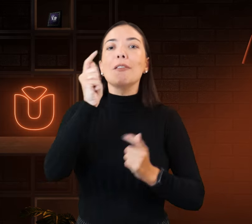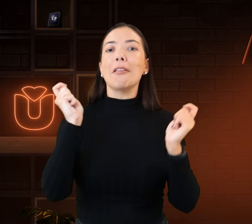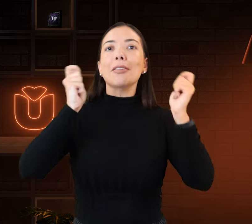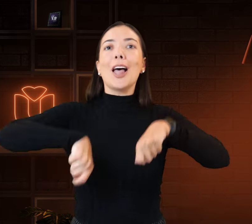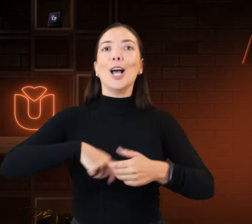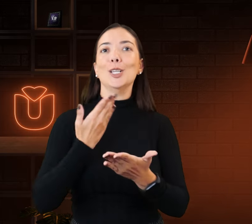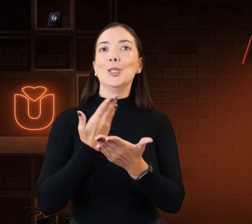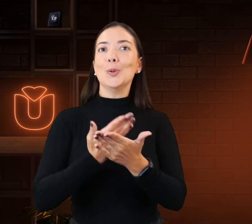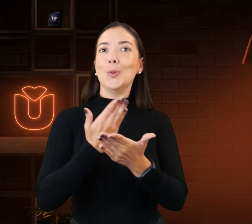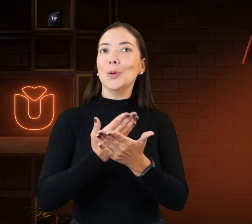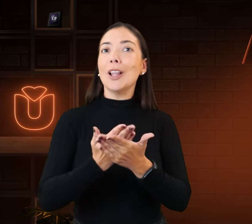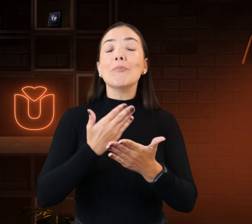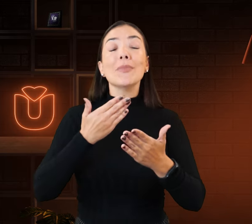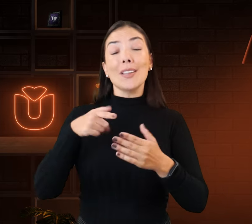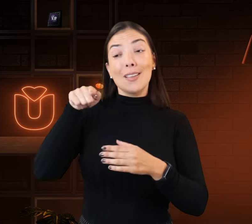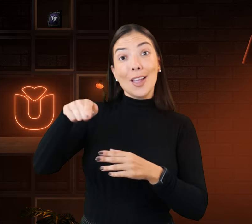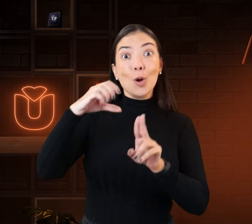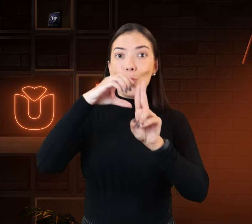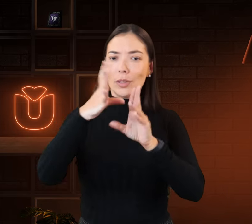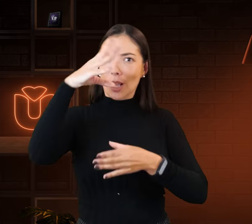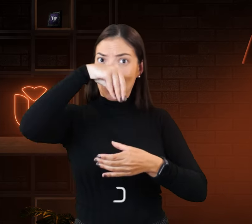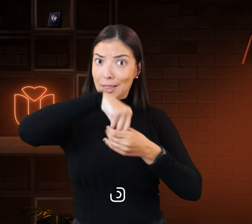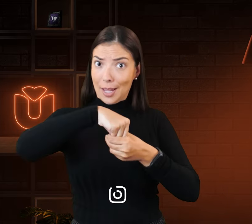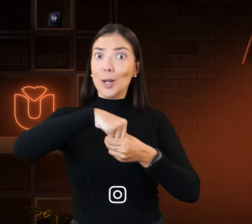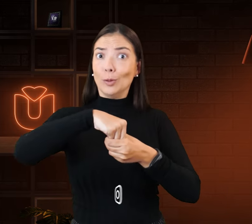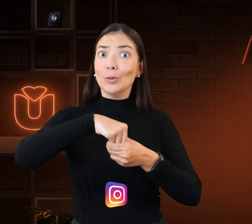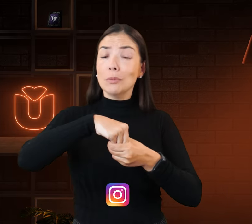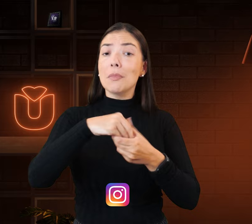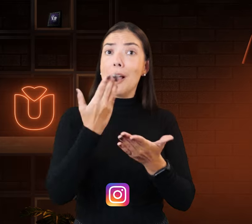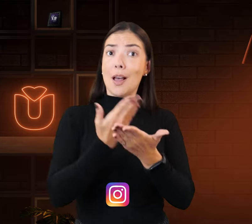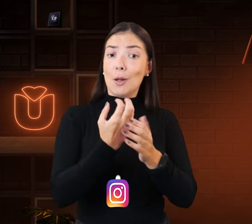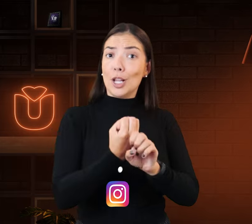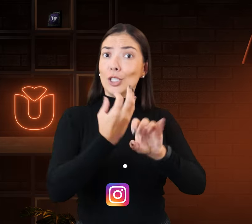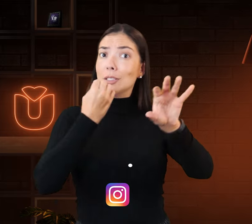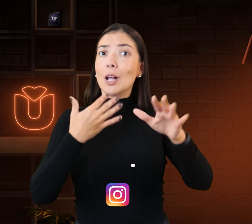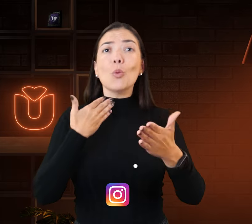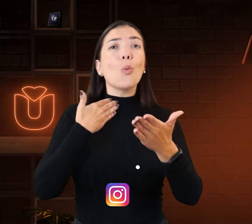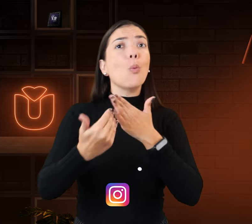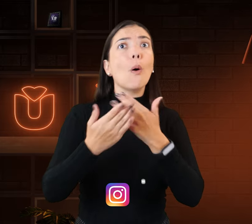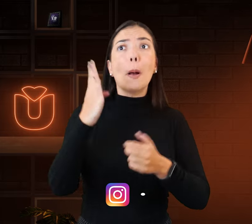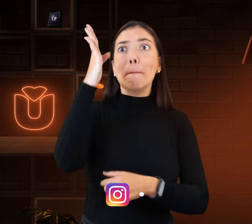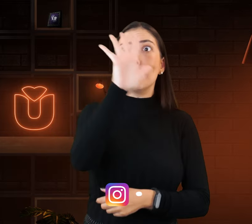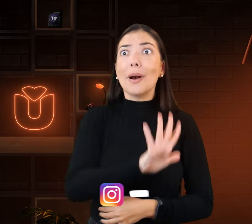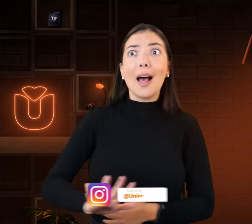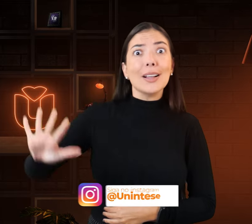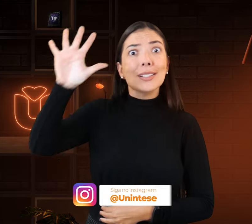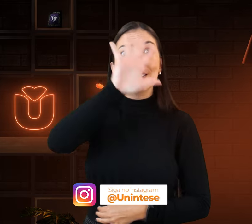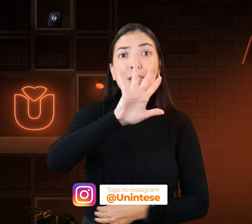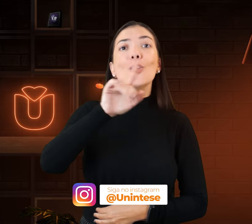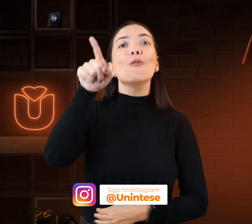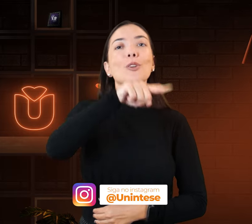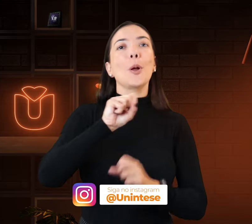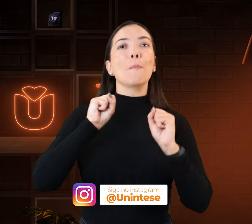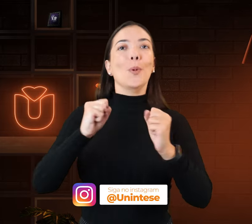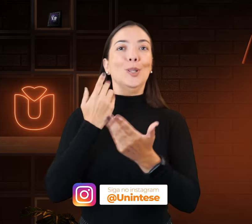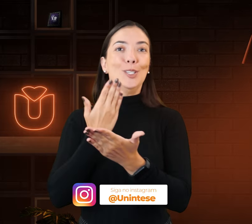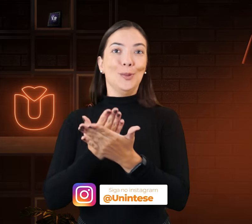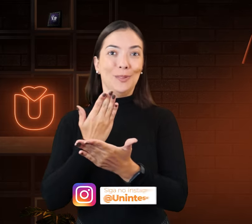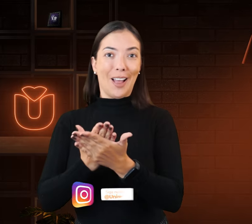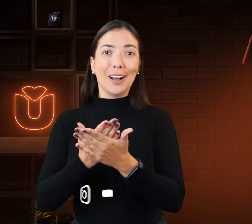Você pode estudar na Uníntese. De qualquer lugar, de qualquer parte do Brasil, você pode estudar.